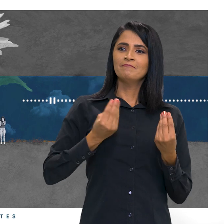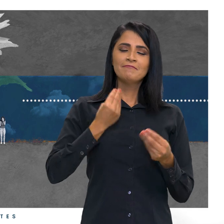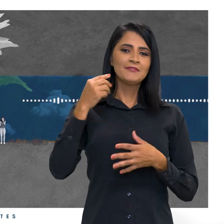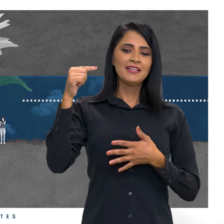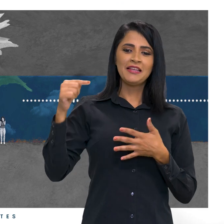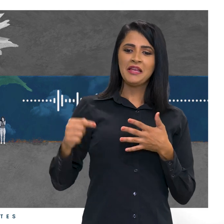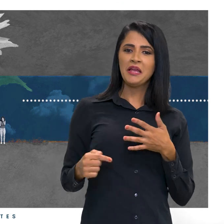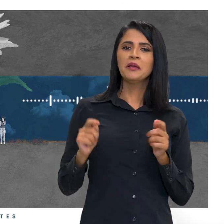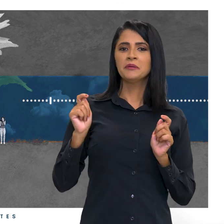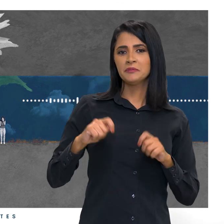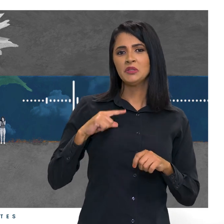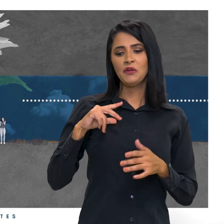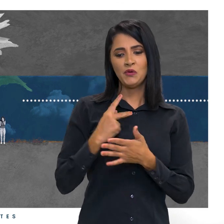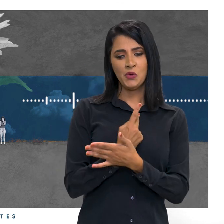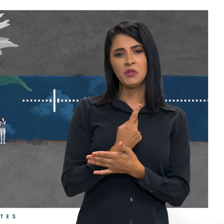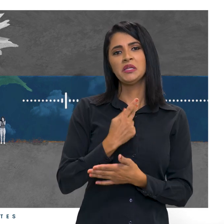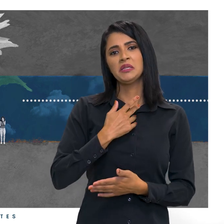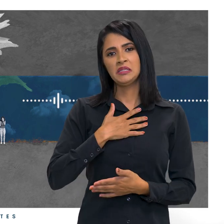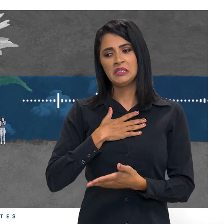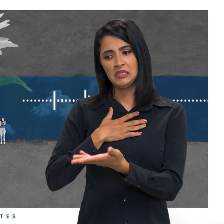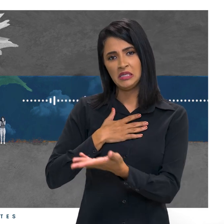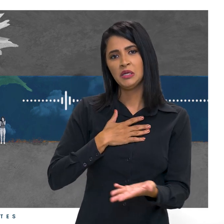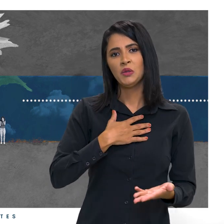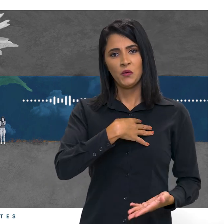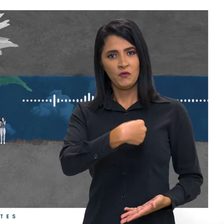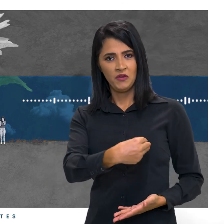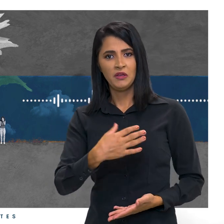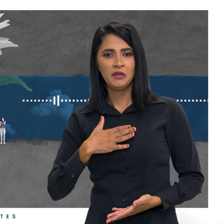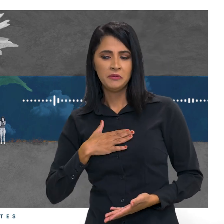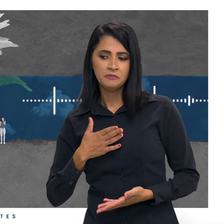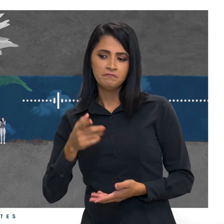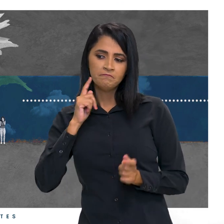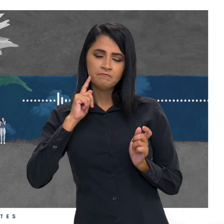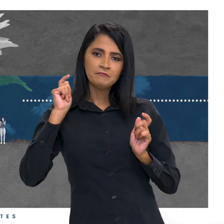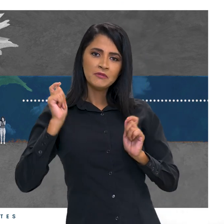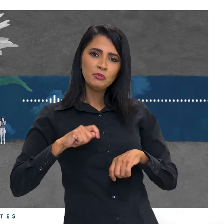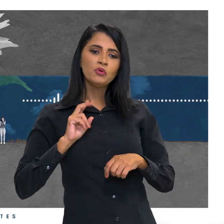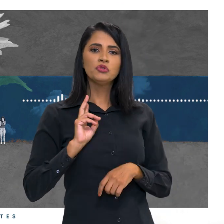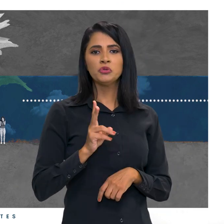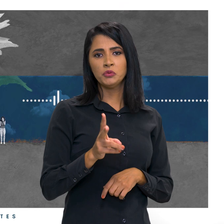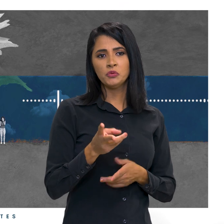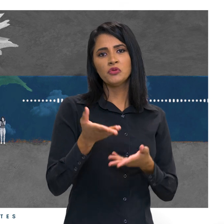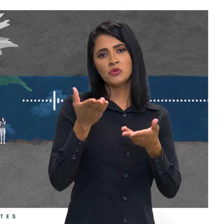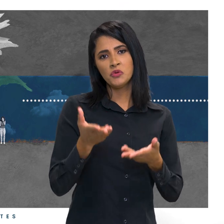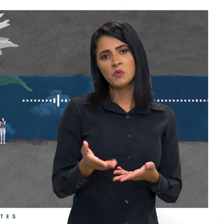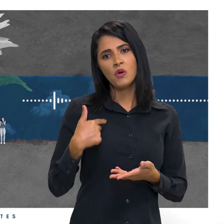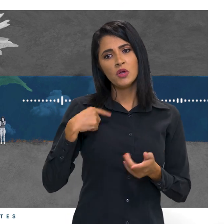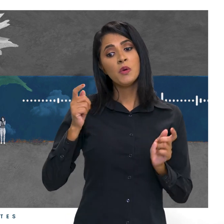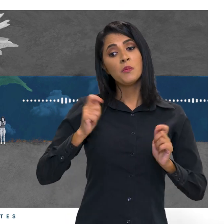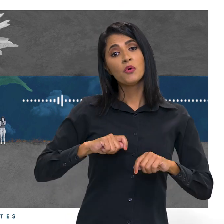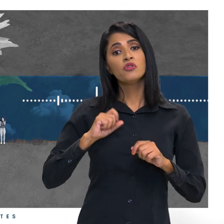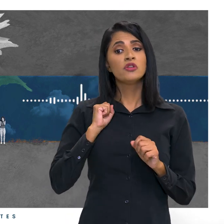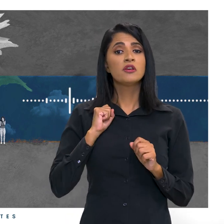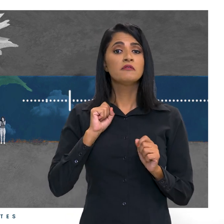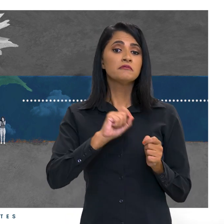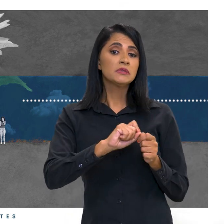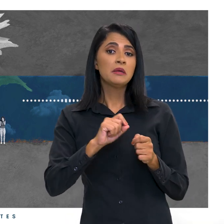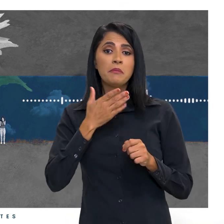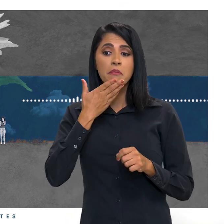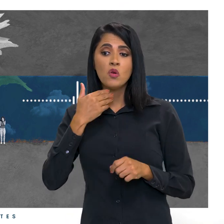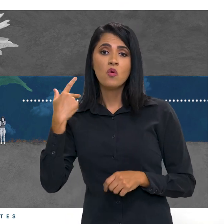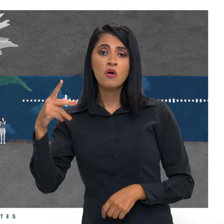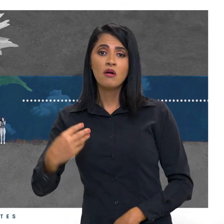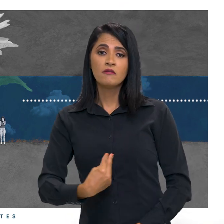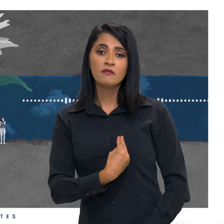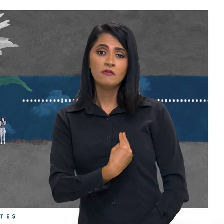maneiras o que estava acontecendo com meus filhos e daí levar adiante o que eu poderia fazer para melhorar a vida deles.